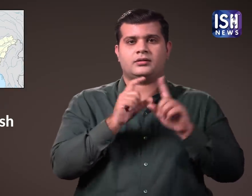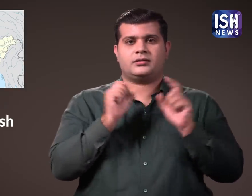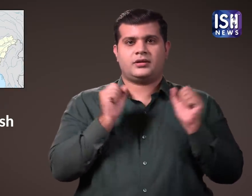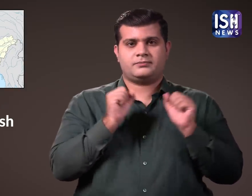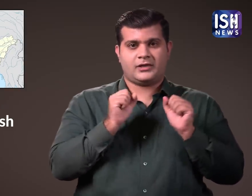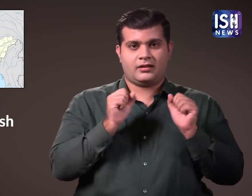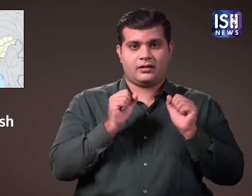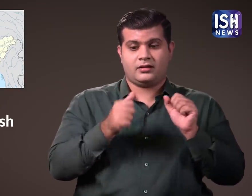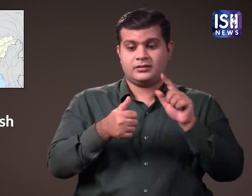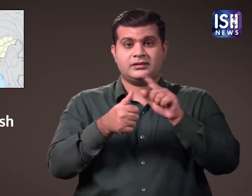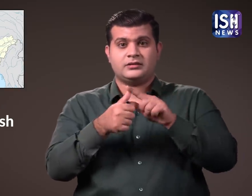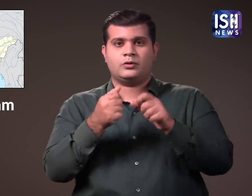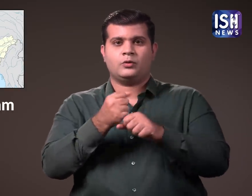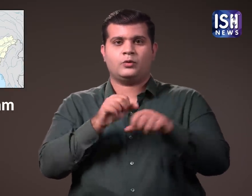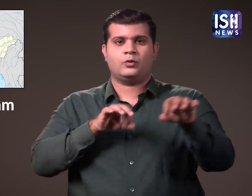और गुवाहाटी.